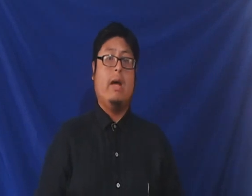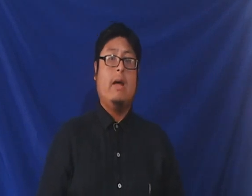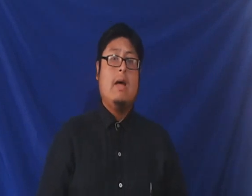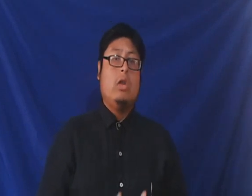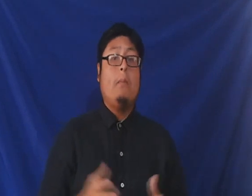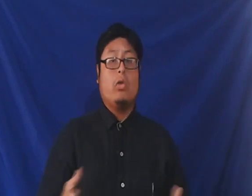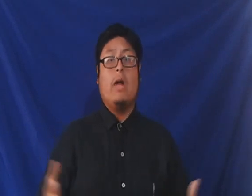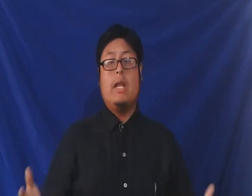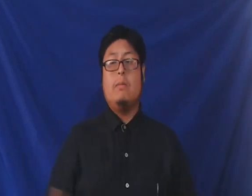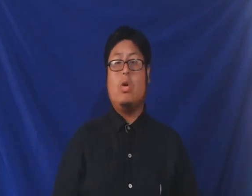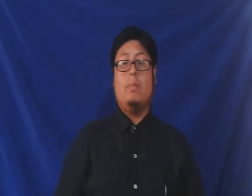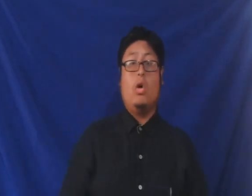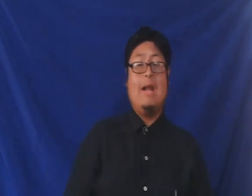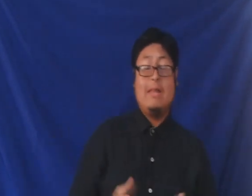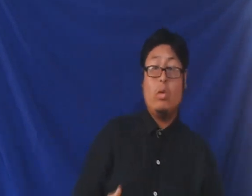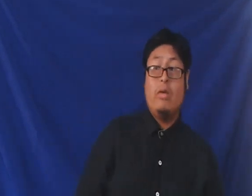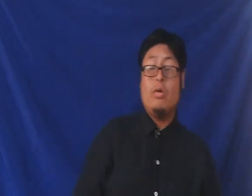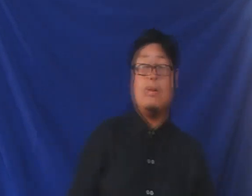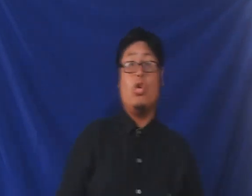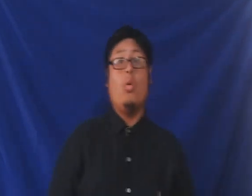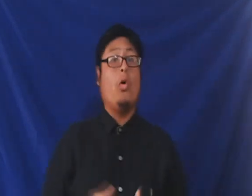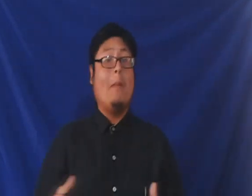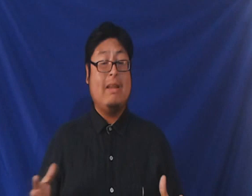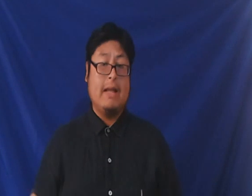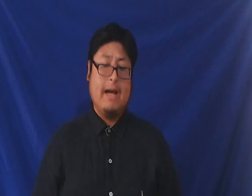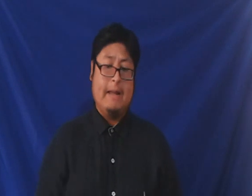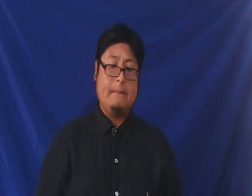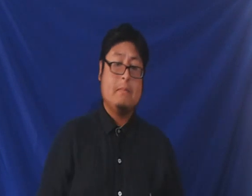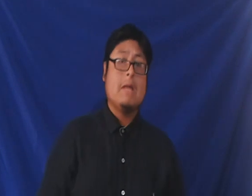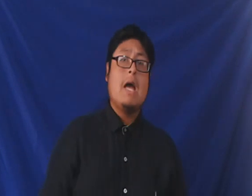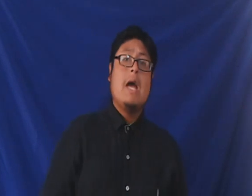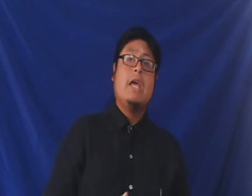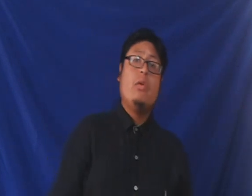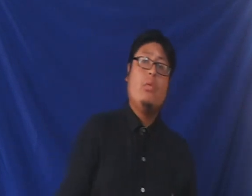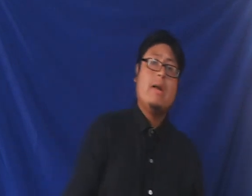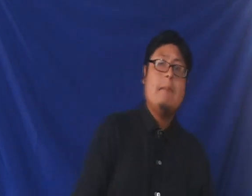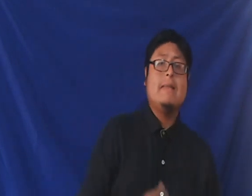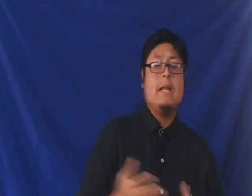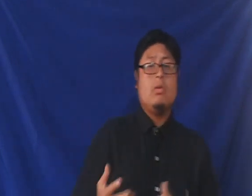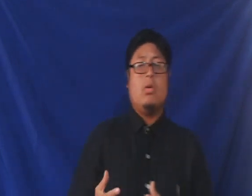de un personaje de Nimrod, pero ahora le traigo una información un poco más detallada. ¿Quién fue realmente Nimrod?